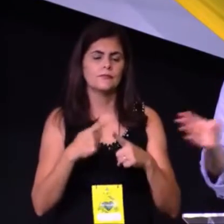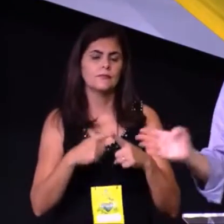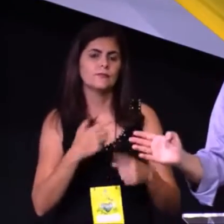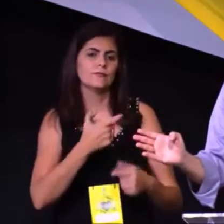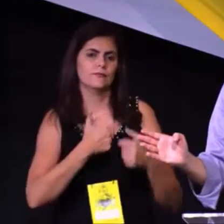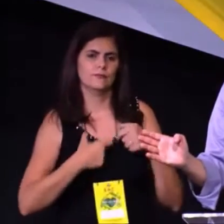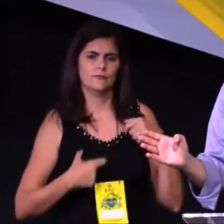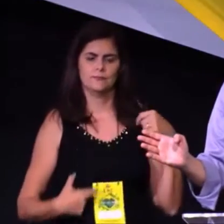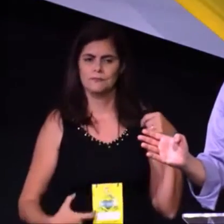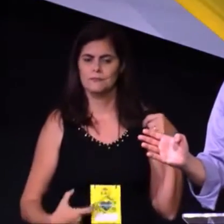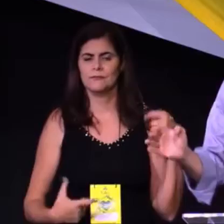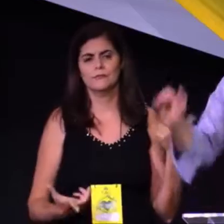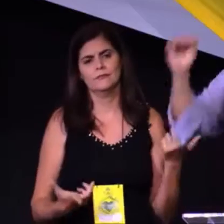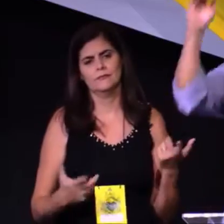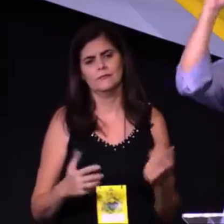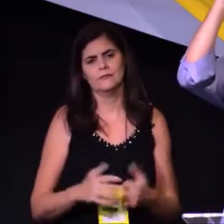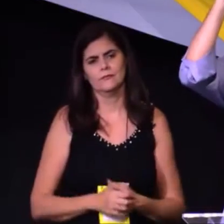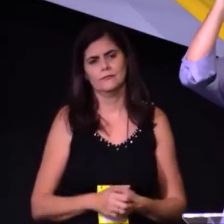ou C.